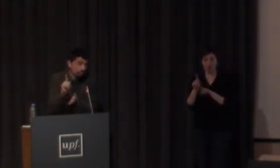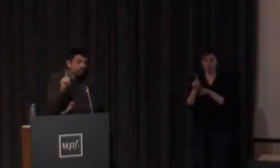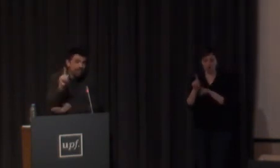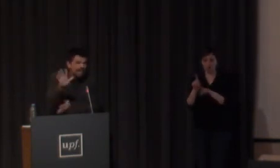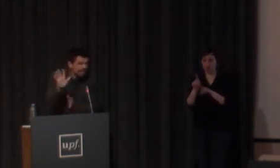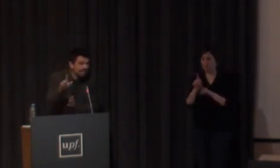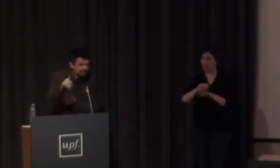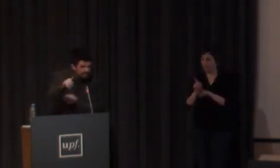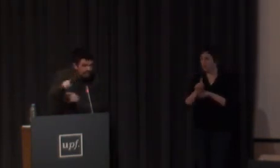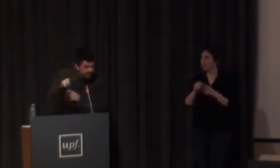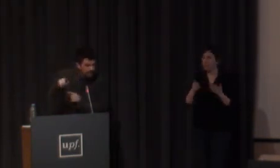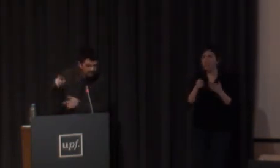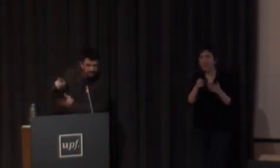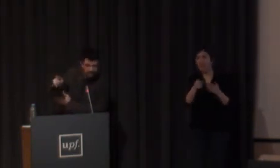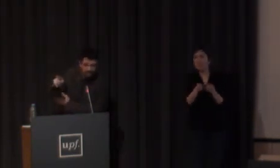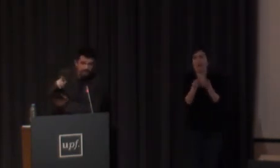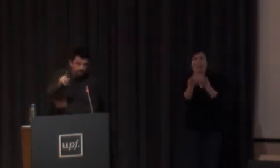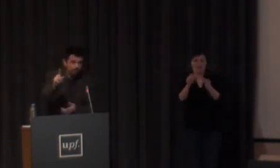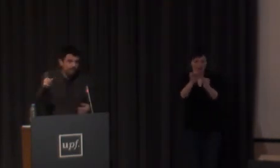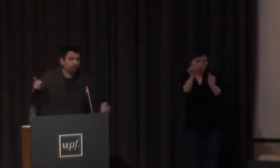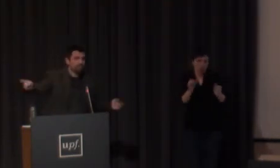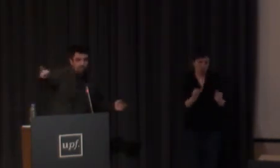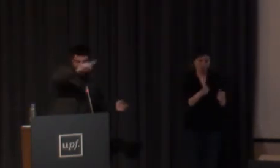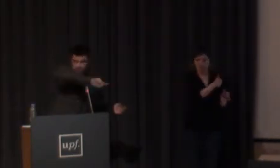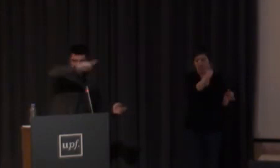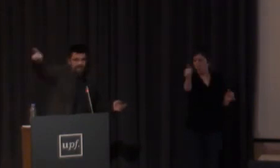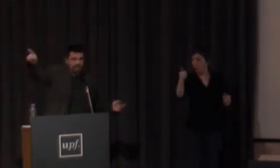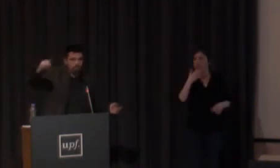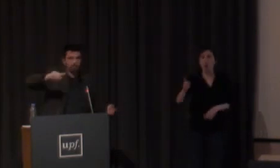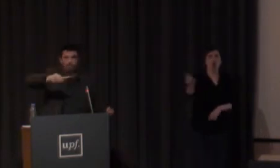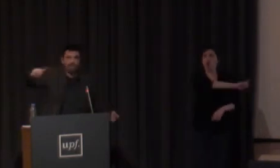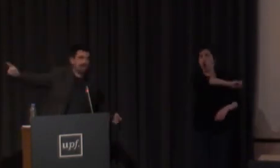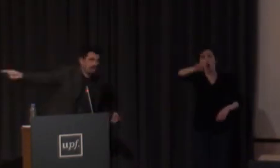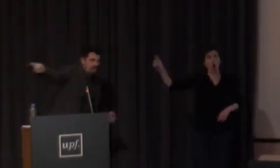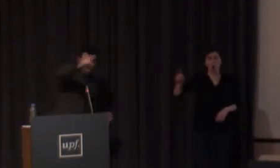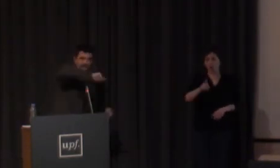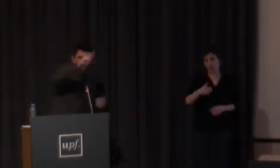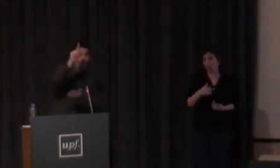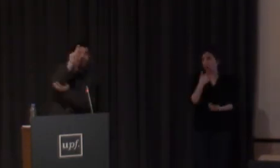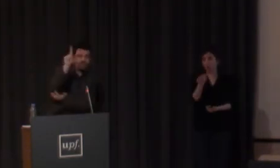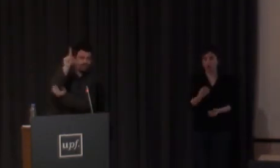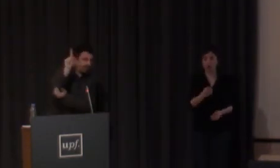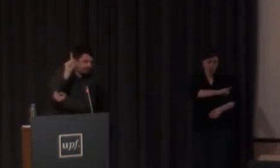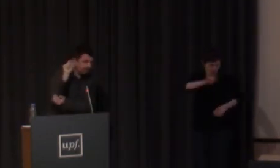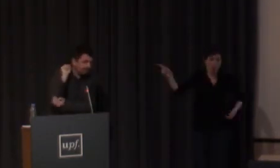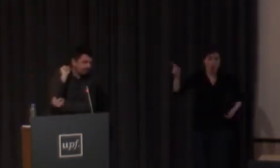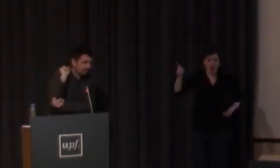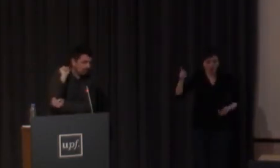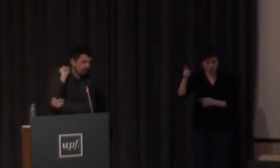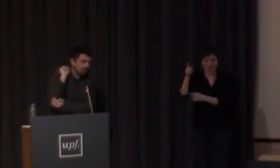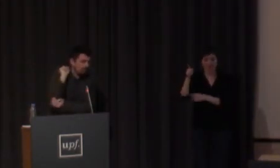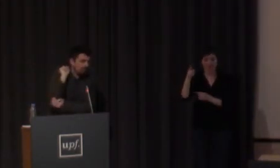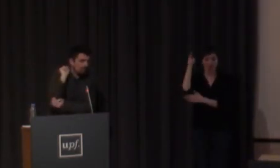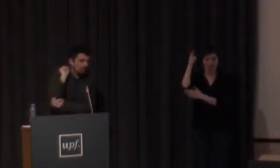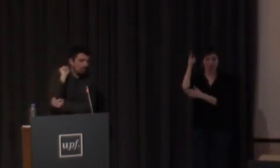incluso ahí hay varias maneras de realizarse puede ser un no exagerado yo le puedo decir a alguien que no y lo que se abate es el